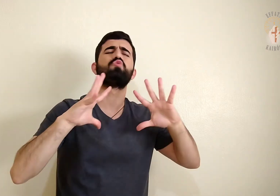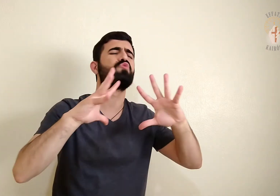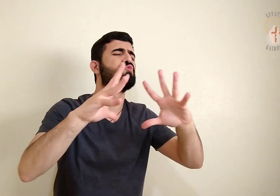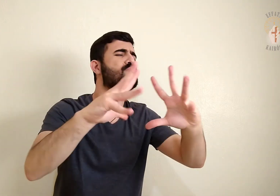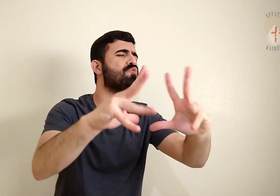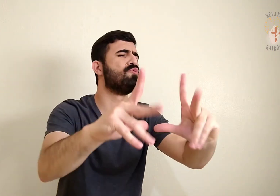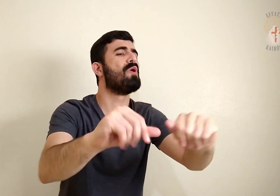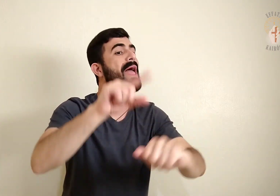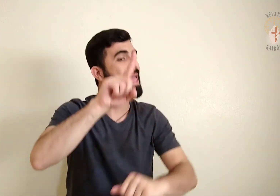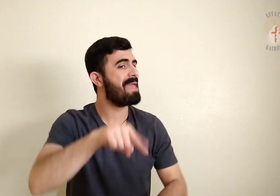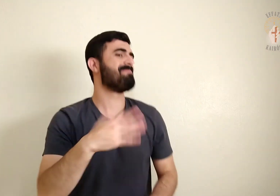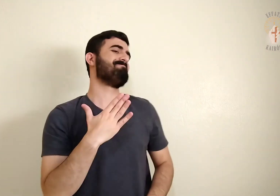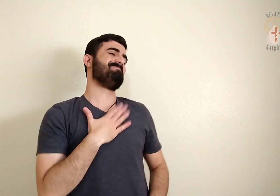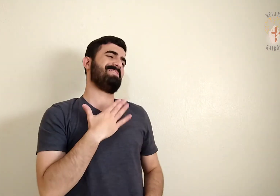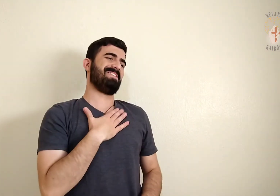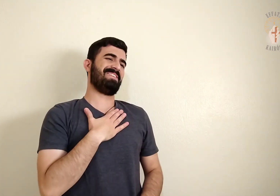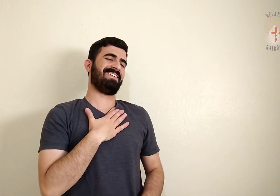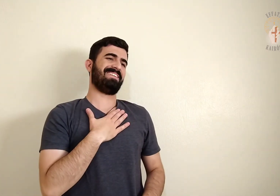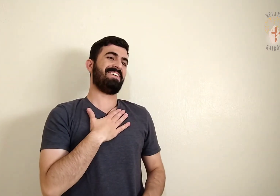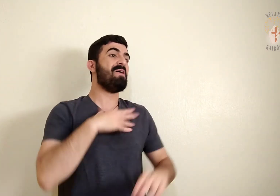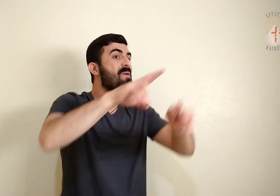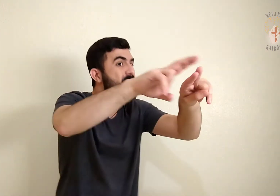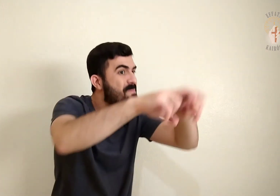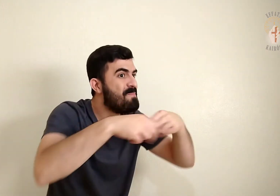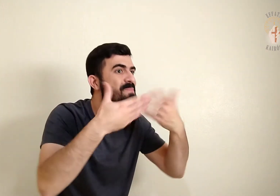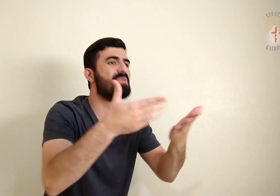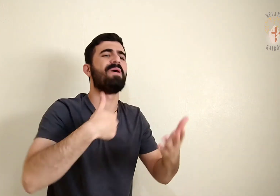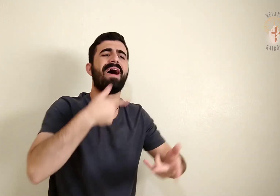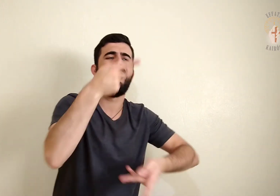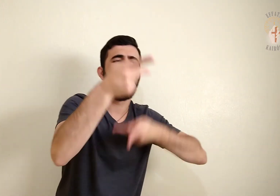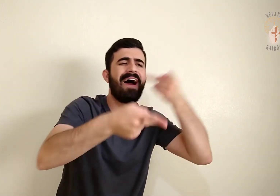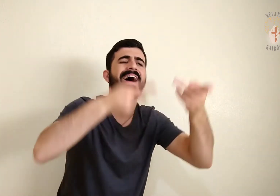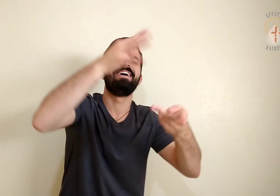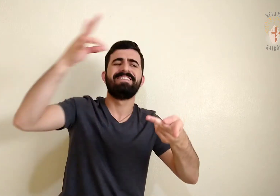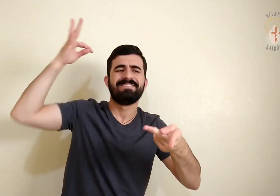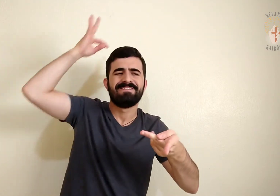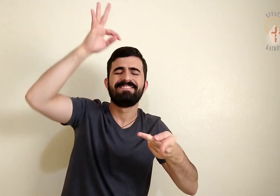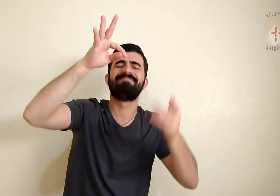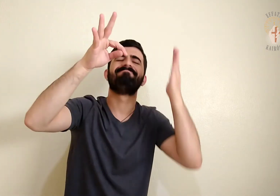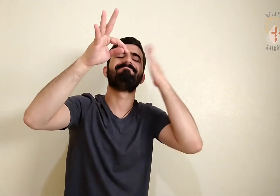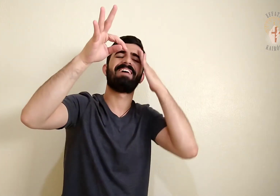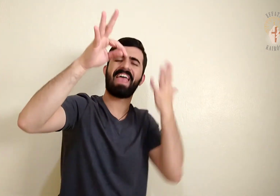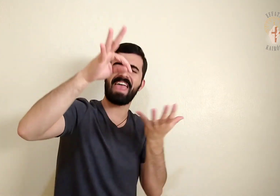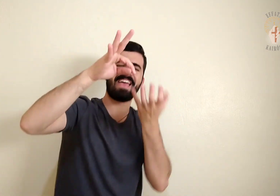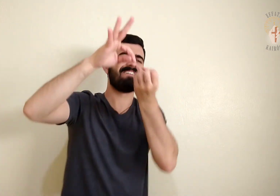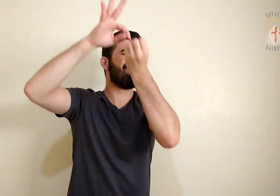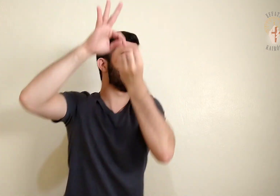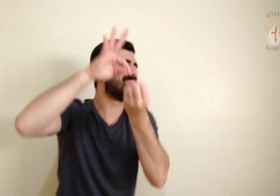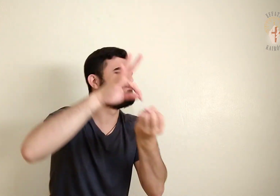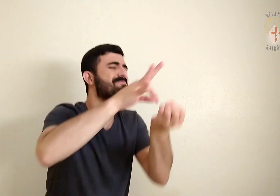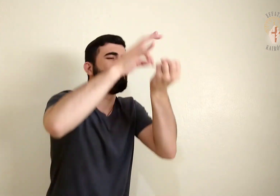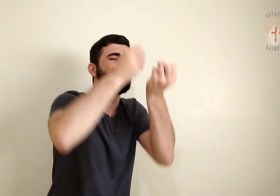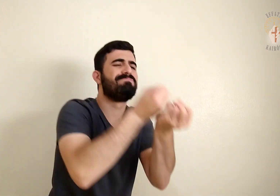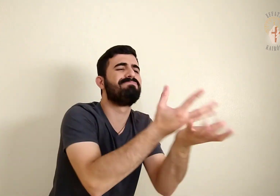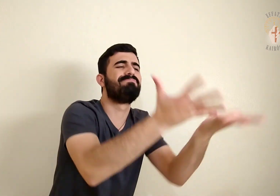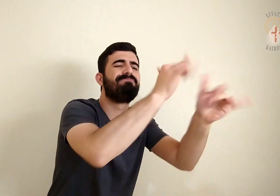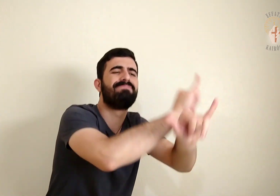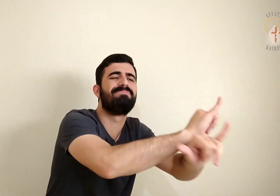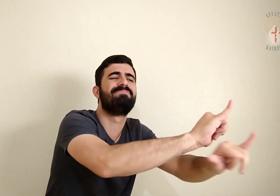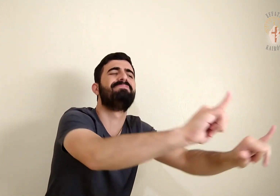Tudo o que o Pai possui é meu, por isso disse que o que ele receberá e vos